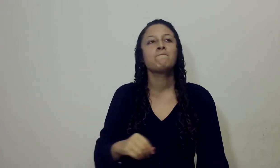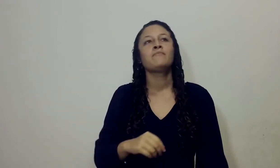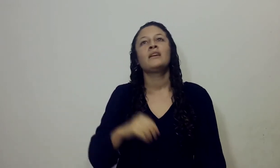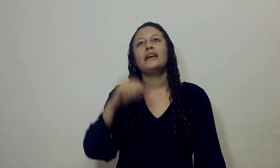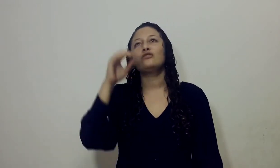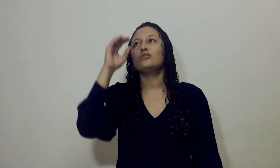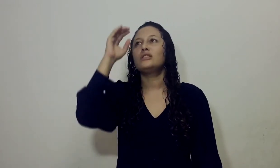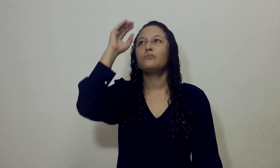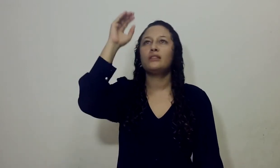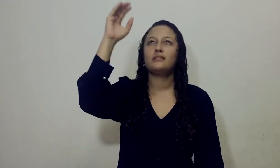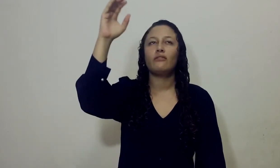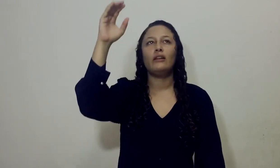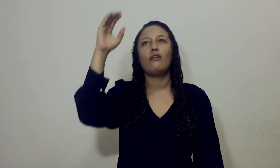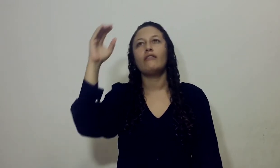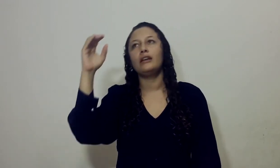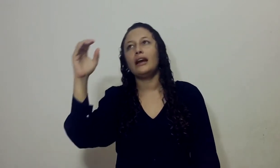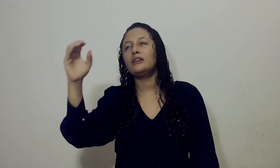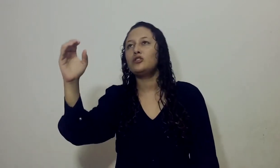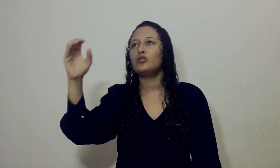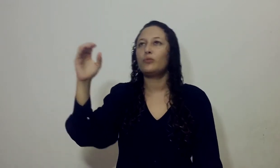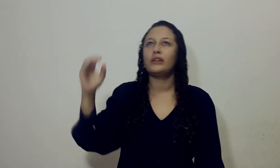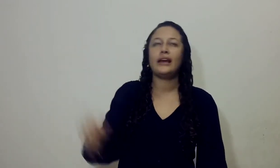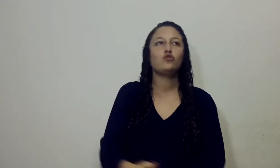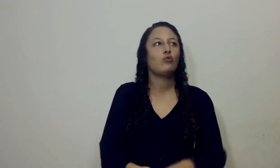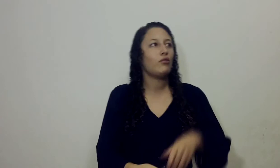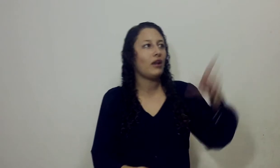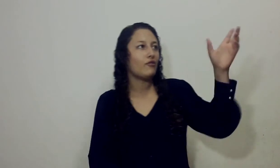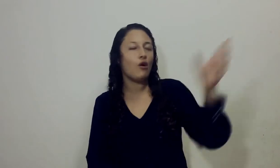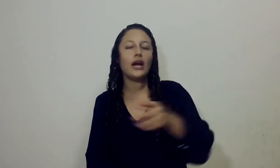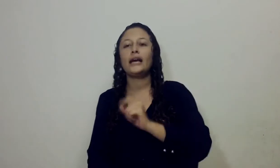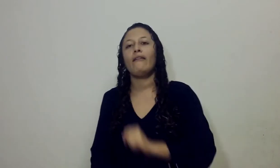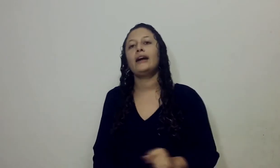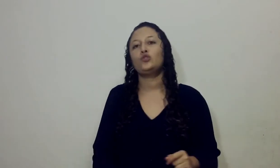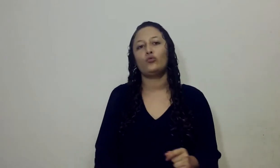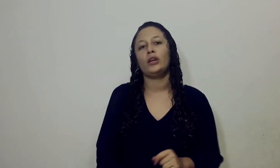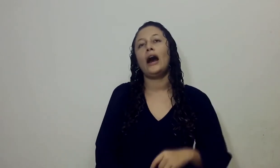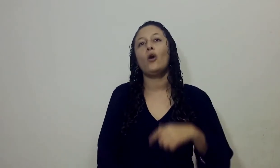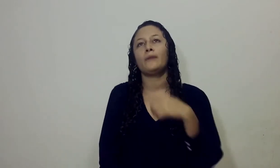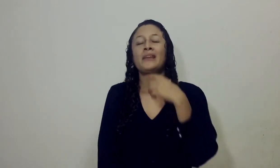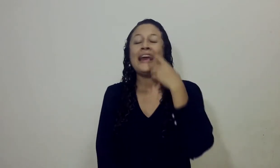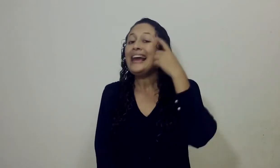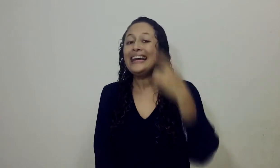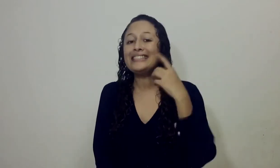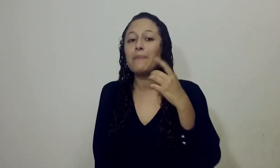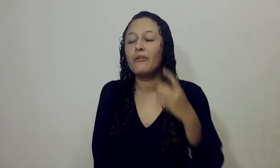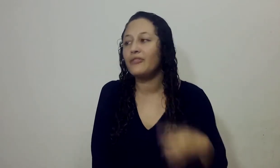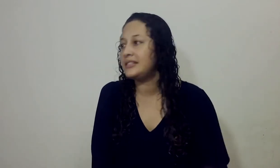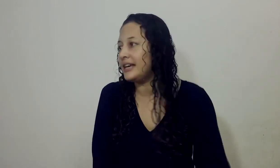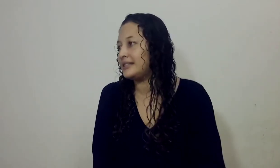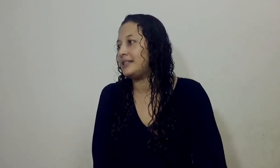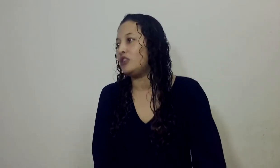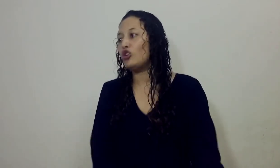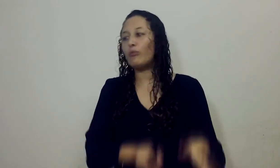entonces Después de ese reino Va a venir esto Y después de esto Y luego la roca Que va a destruir Ahora Esta